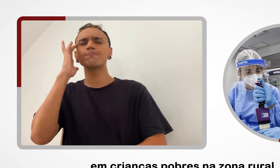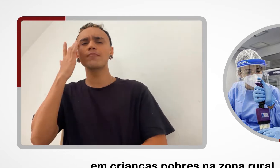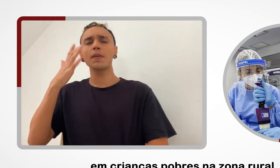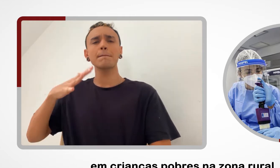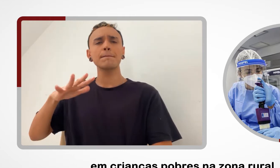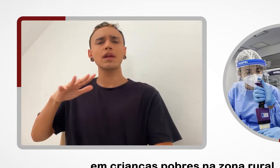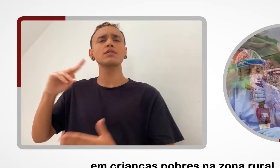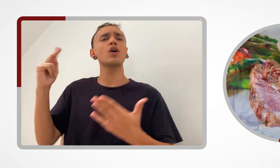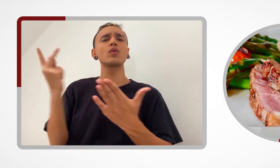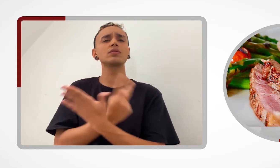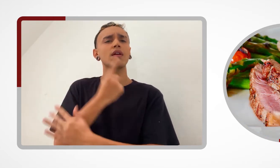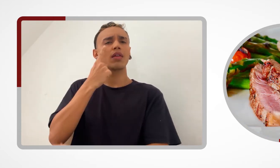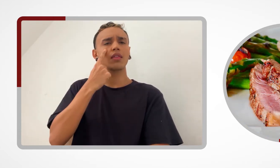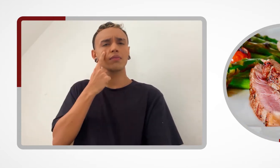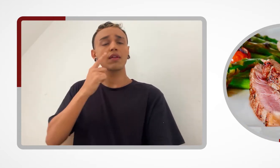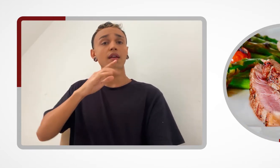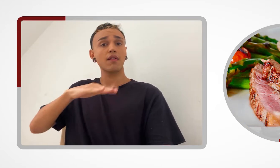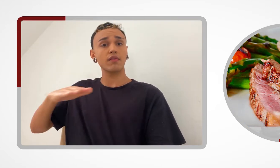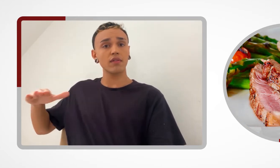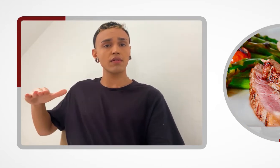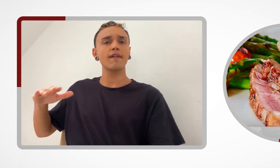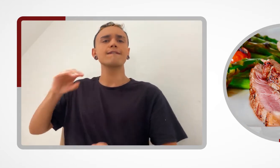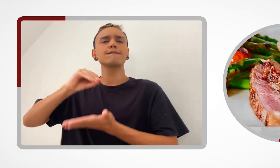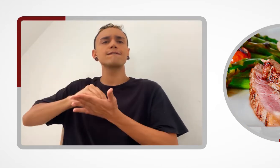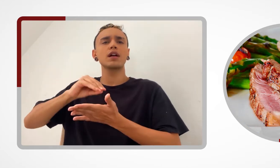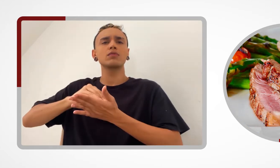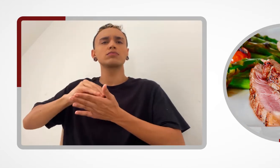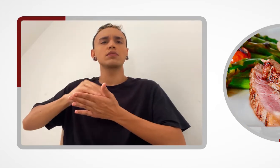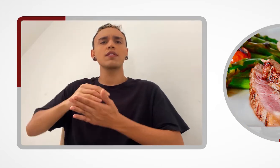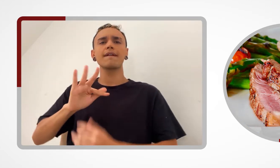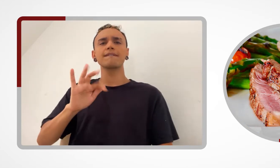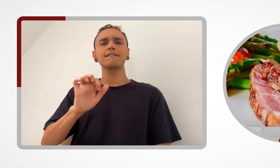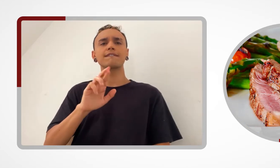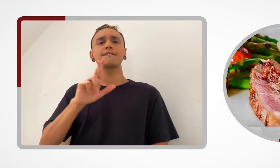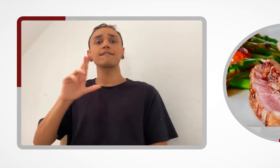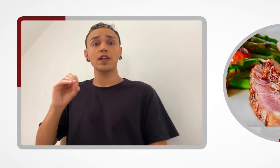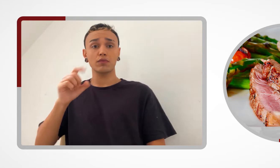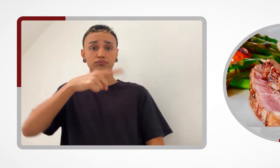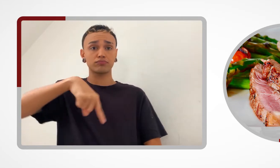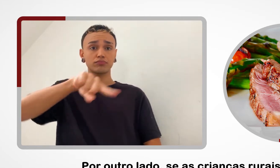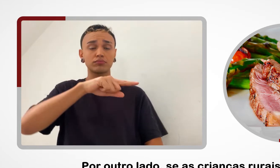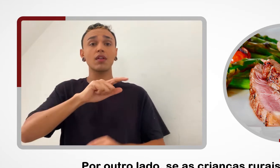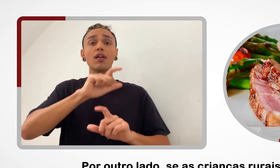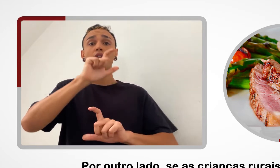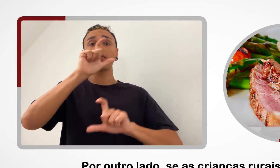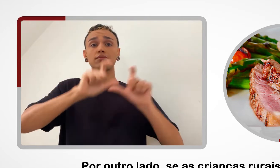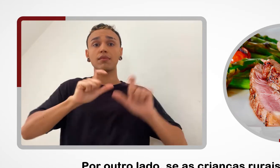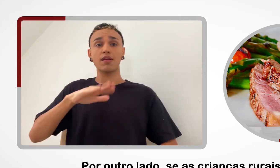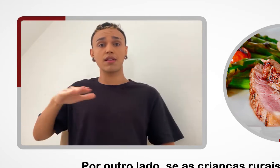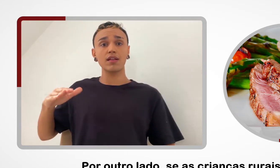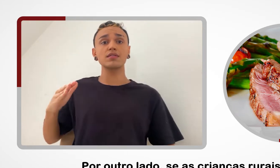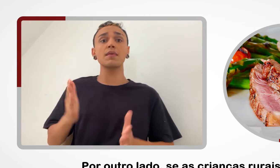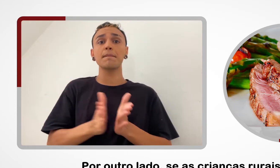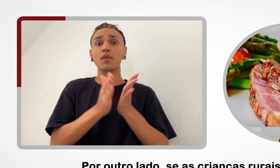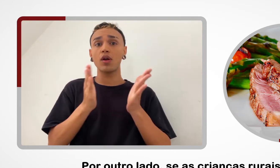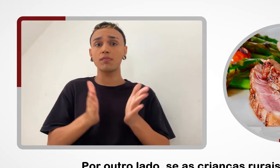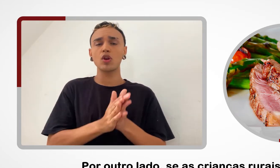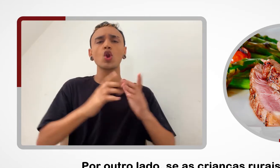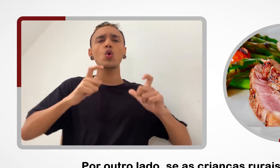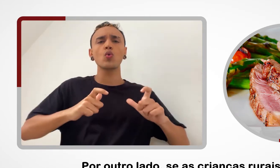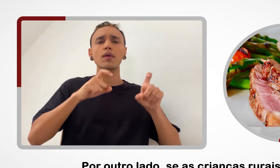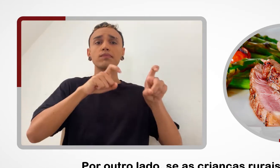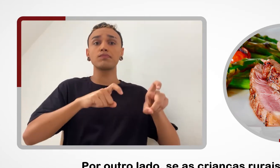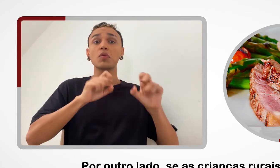10%, caso o acesso à carne de caça fosse restringido. Por outro lado, se as crianças